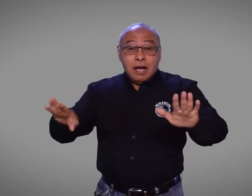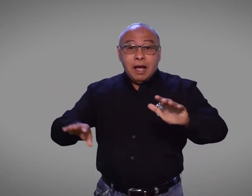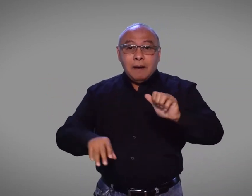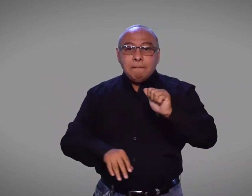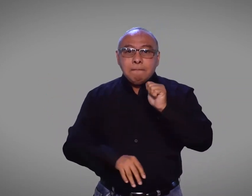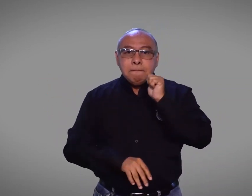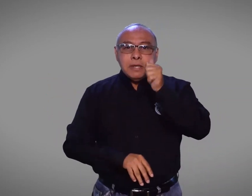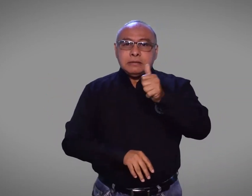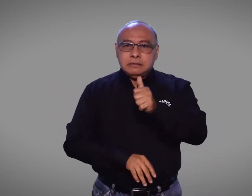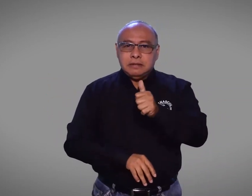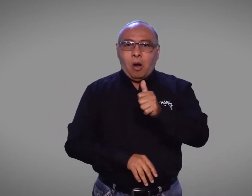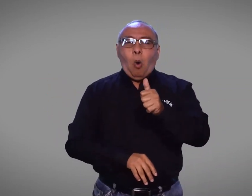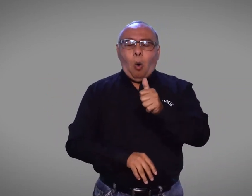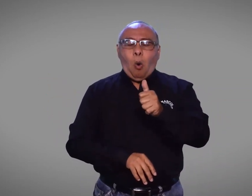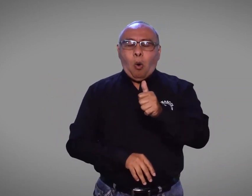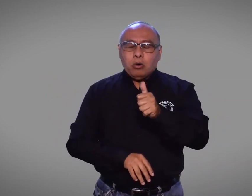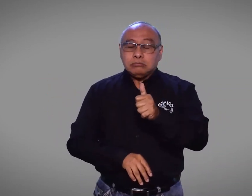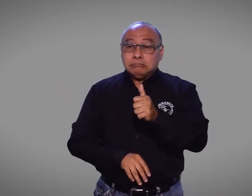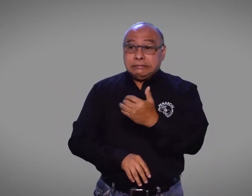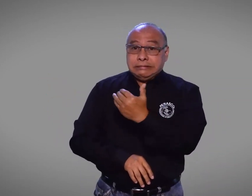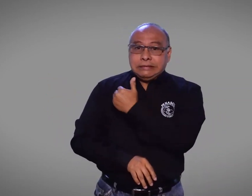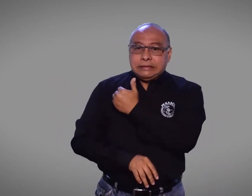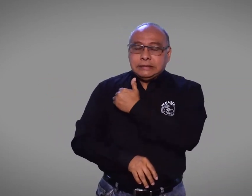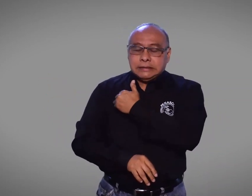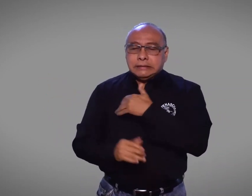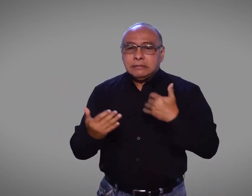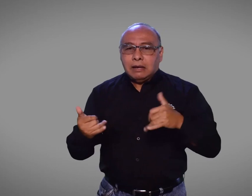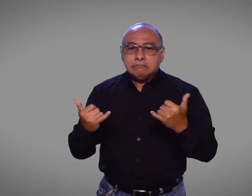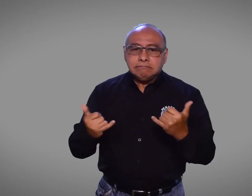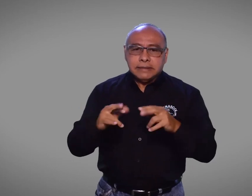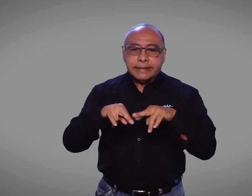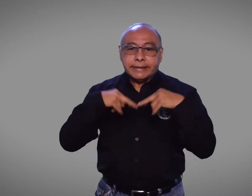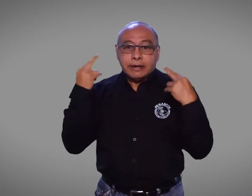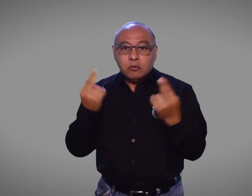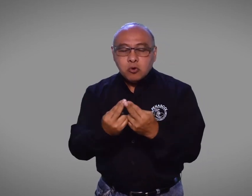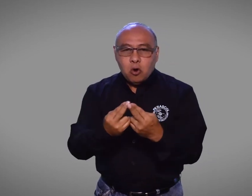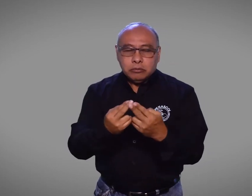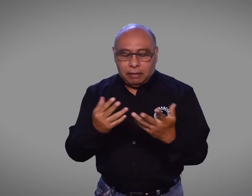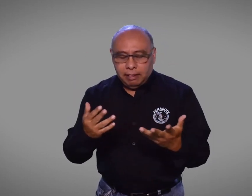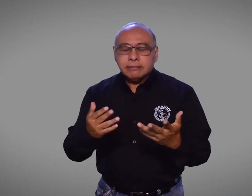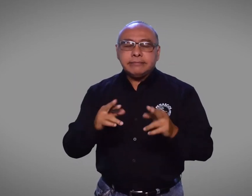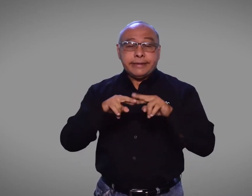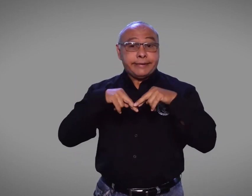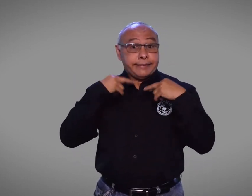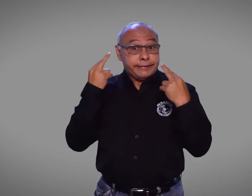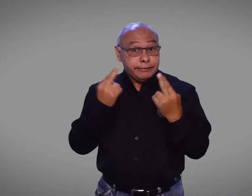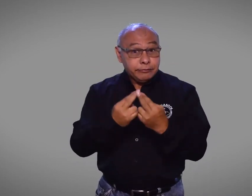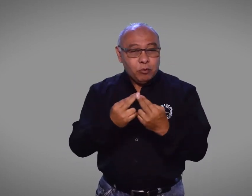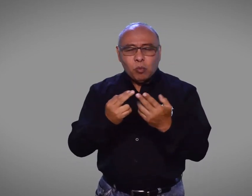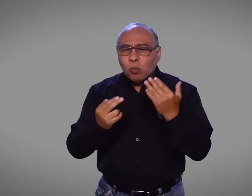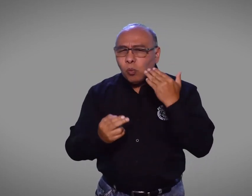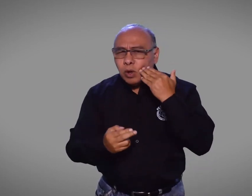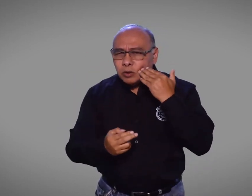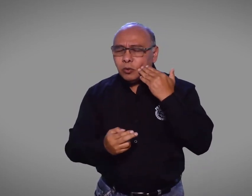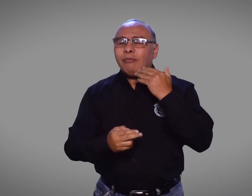comunicaron con nosotros al día siguiente para solicitar una nueva reunión que se realizó el 9 de diciembre.